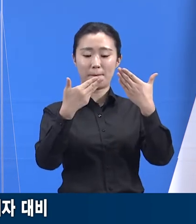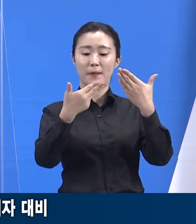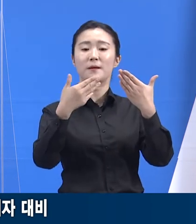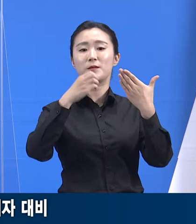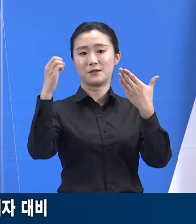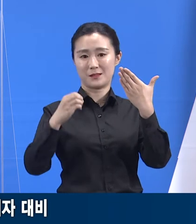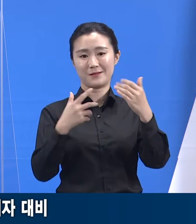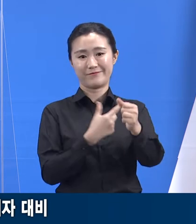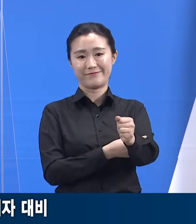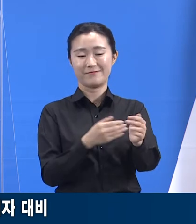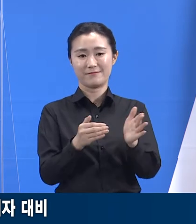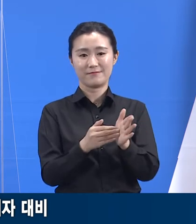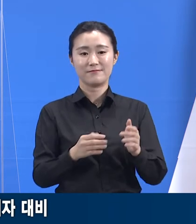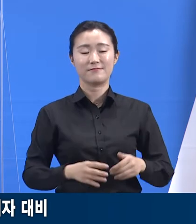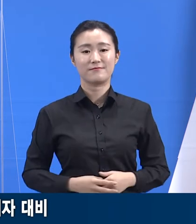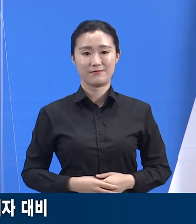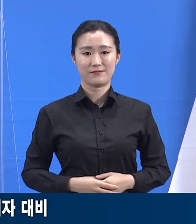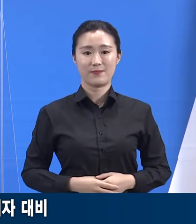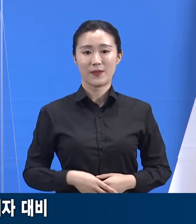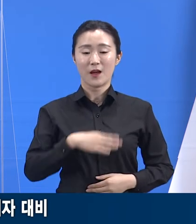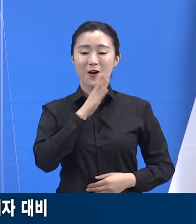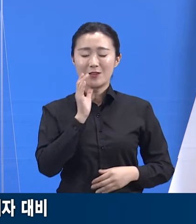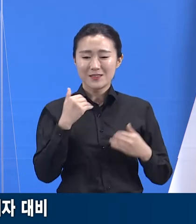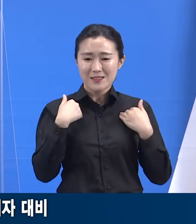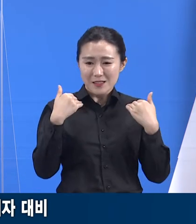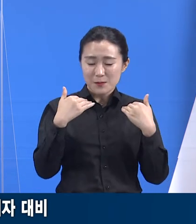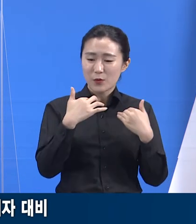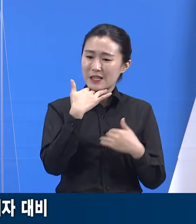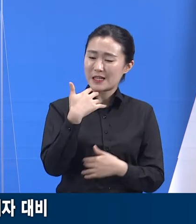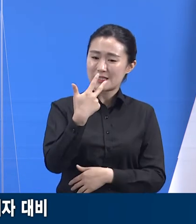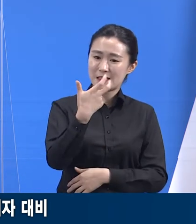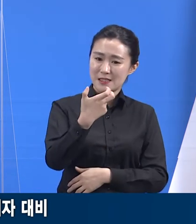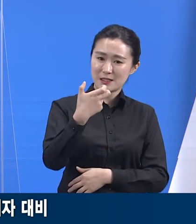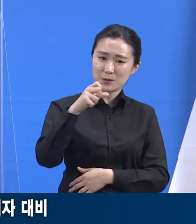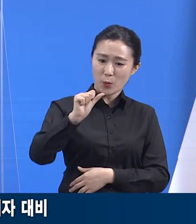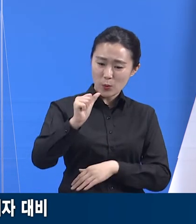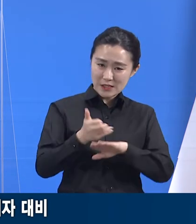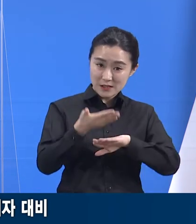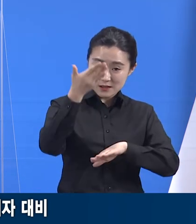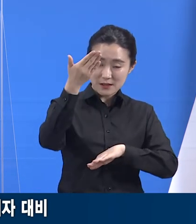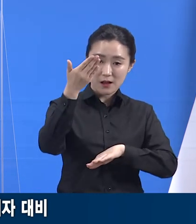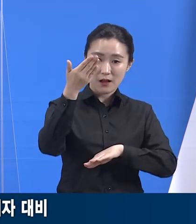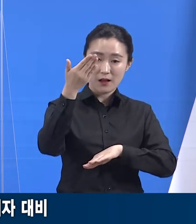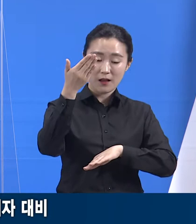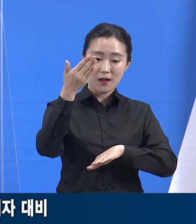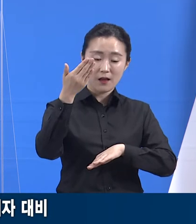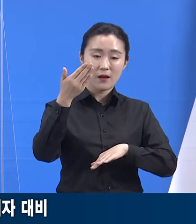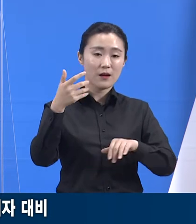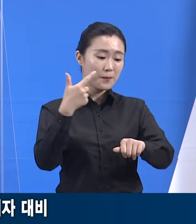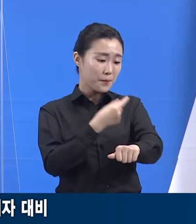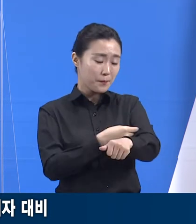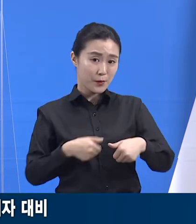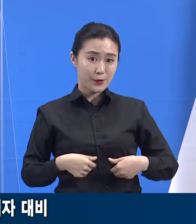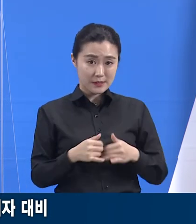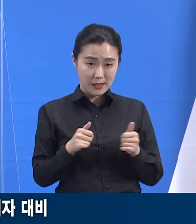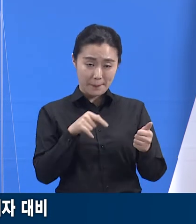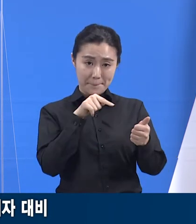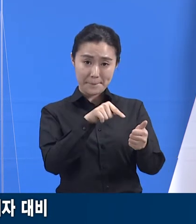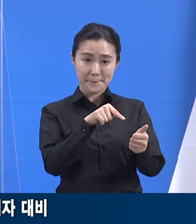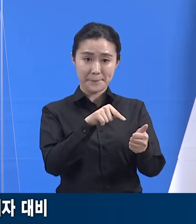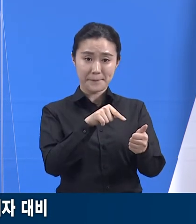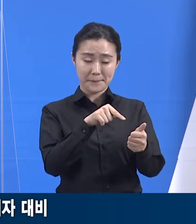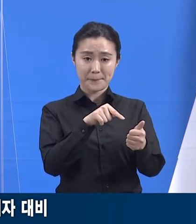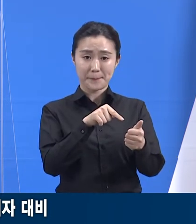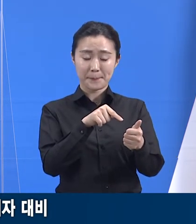상대적인 고위험군인 75세 이상의 접종 상황은 접종 대상자 72만 1,675명